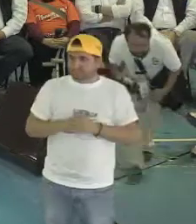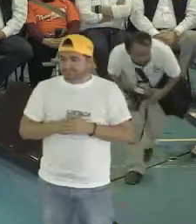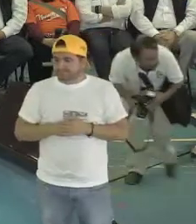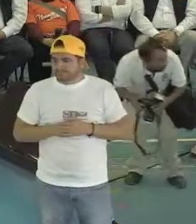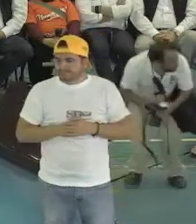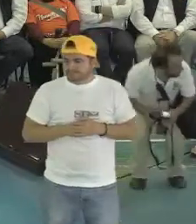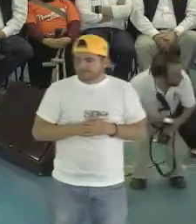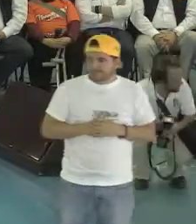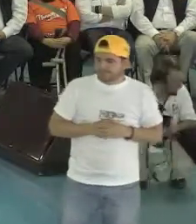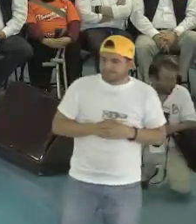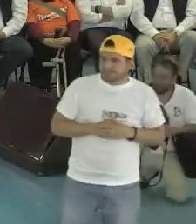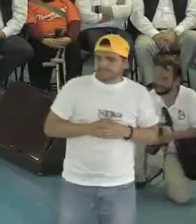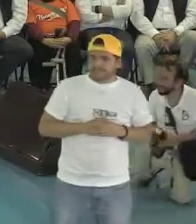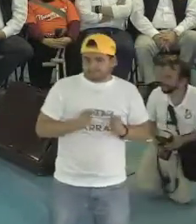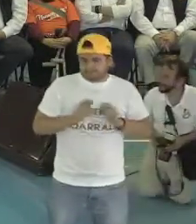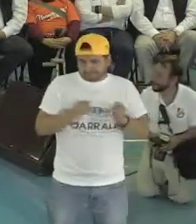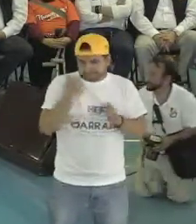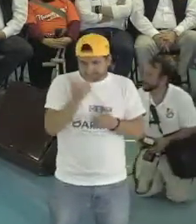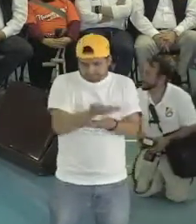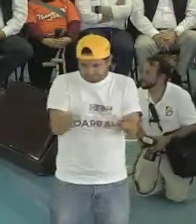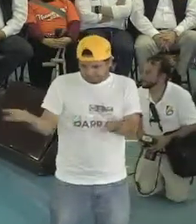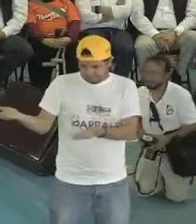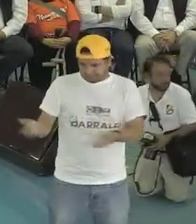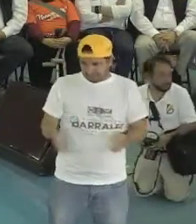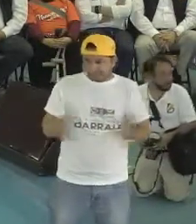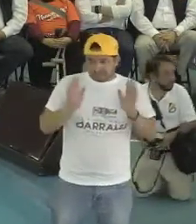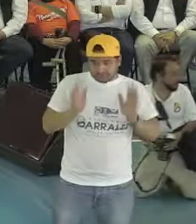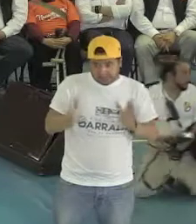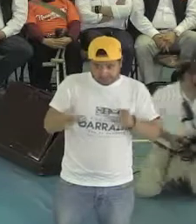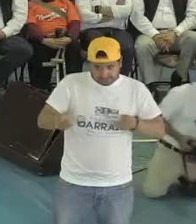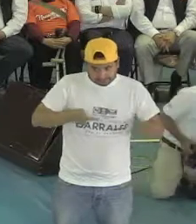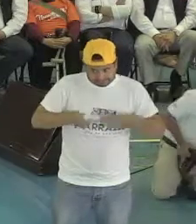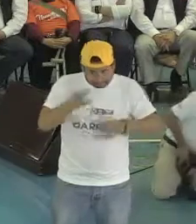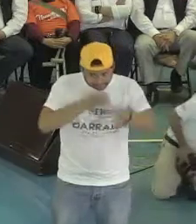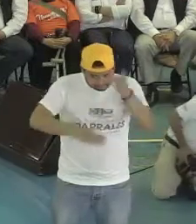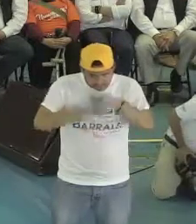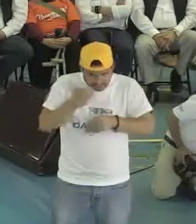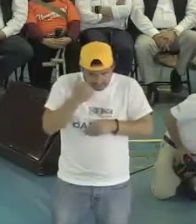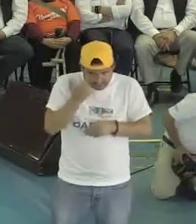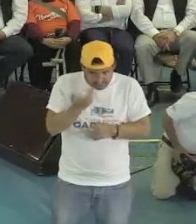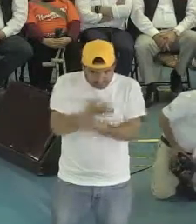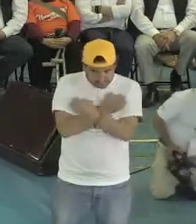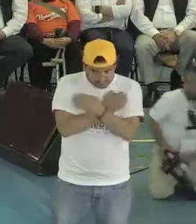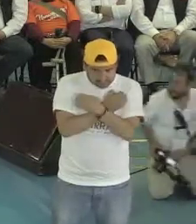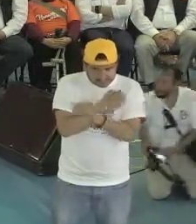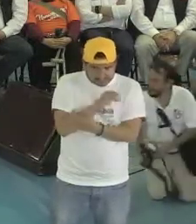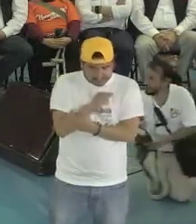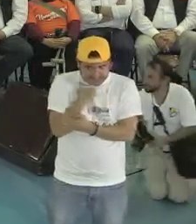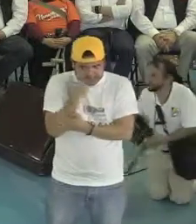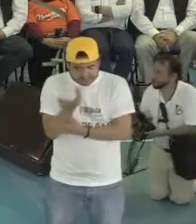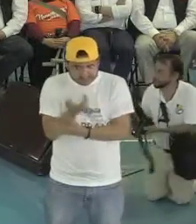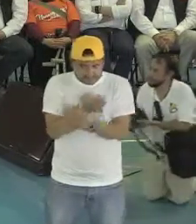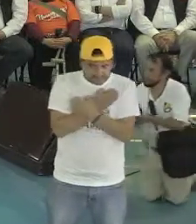¿Cierto para ustedes? Si están listos, si quieren la educación, si quieren la escuela y el